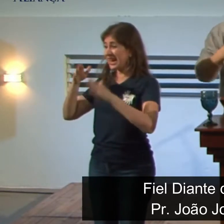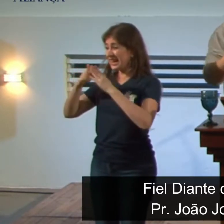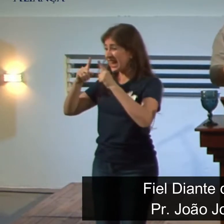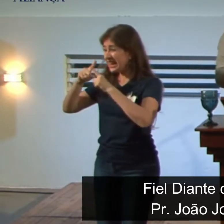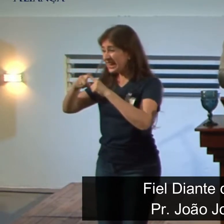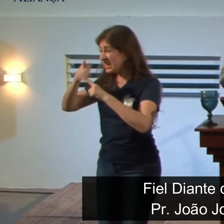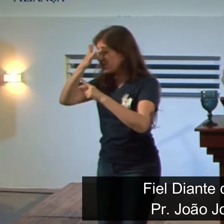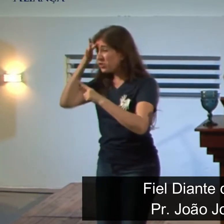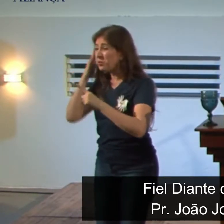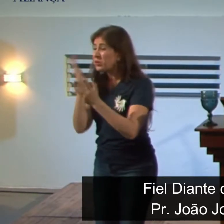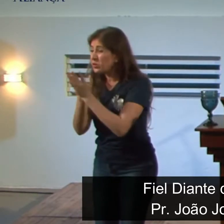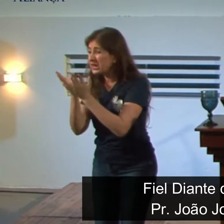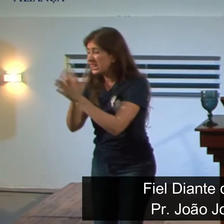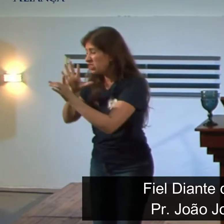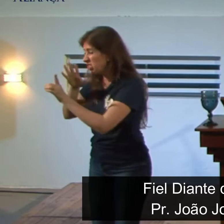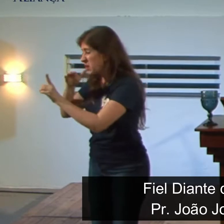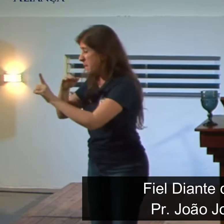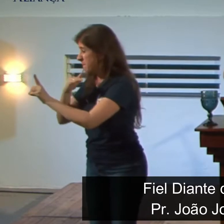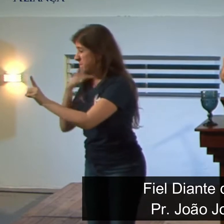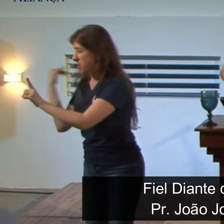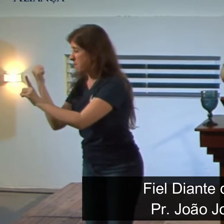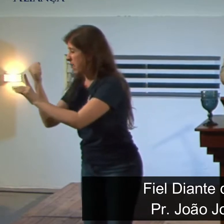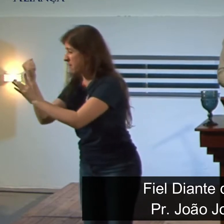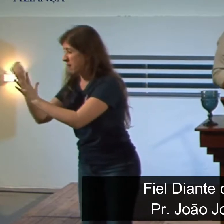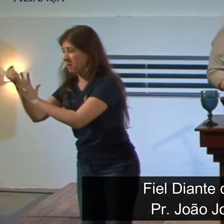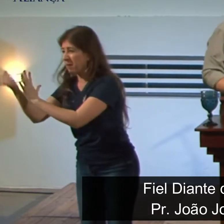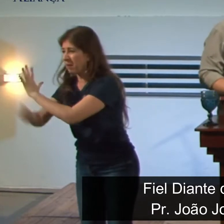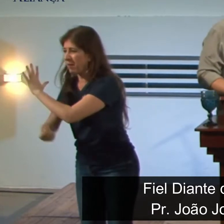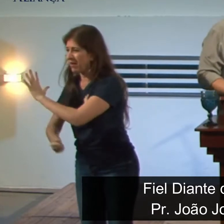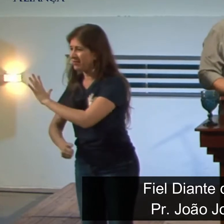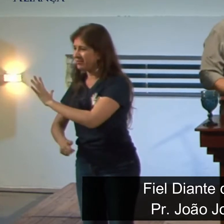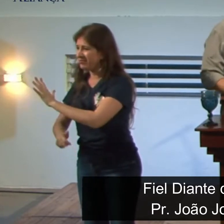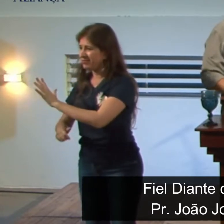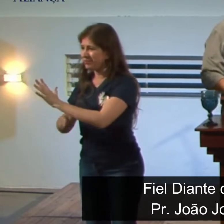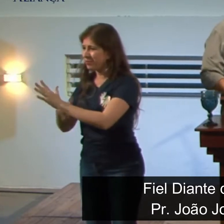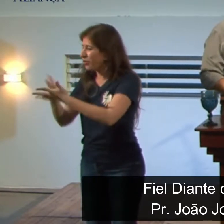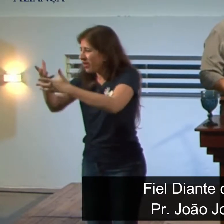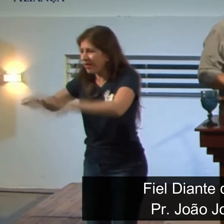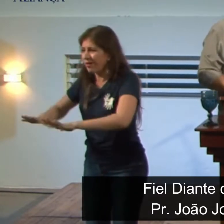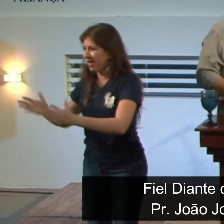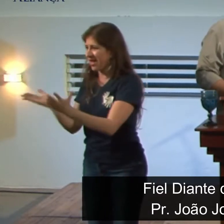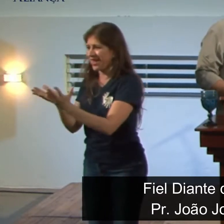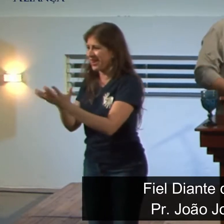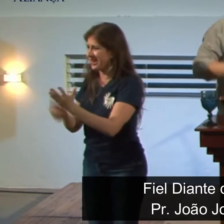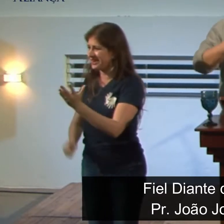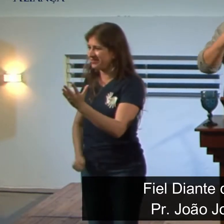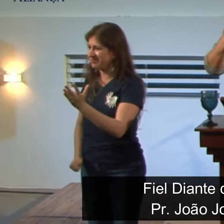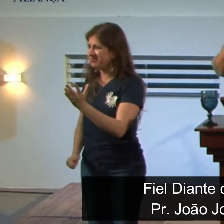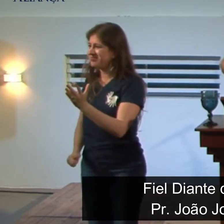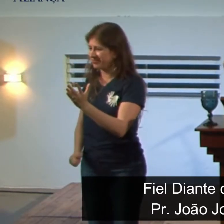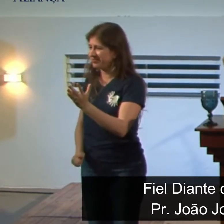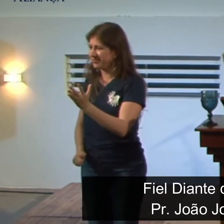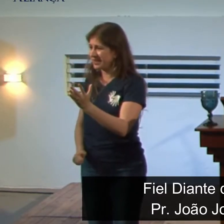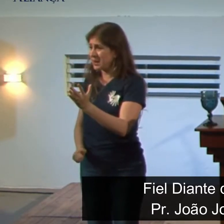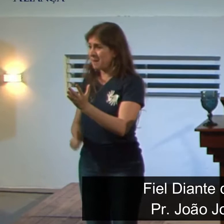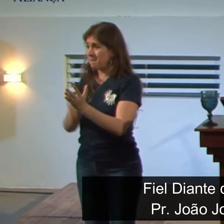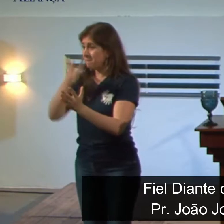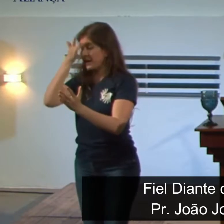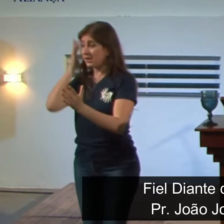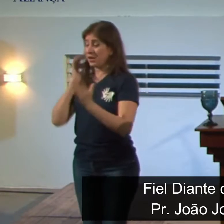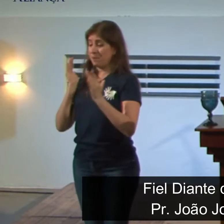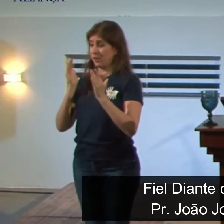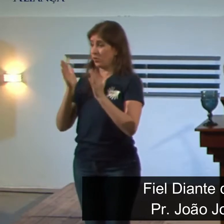mortas, onde os crentes são martirizados. Mas a igreja não deixa de existir nesses locais. Pelo contrário, eles permanecem